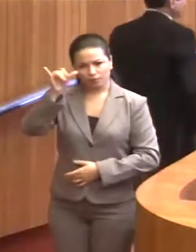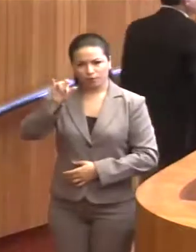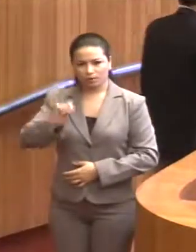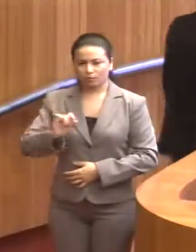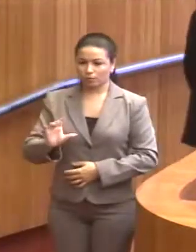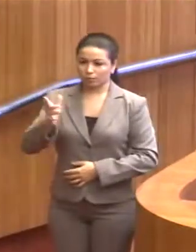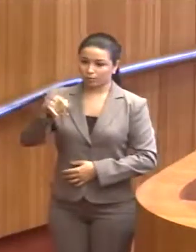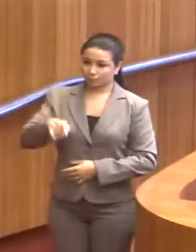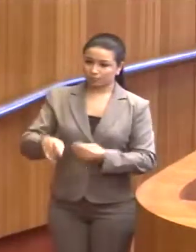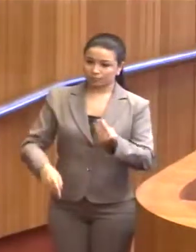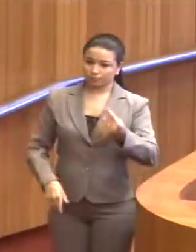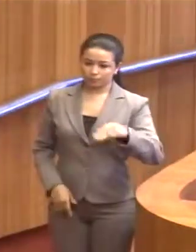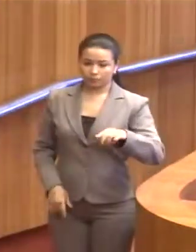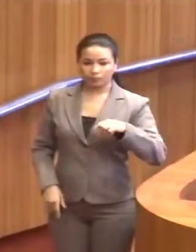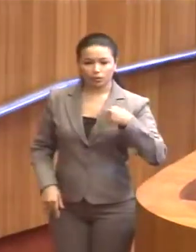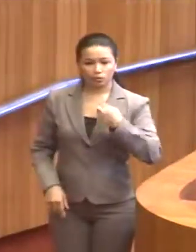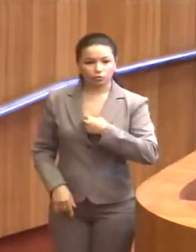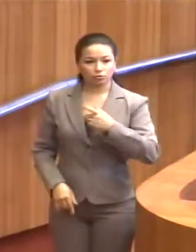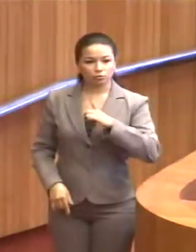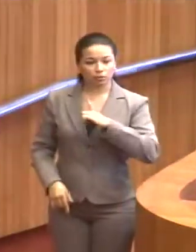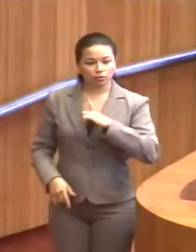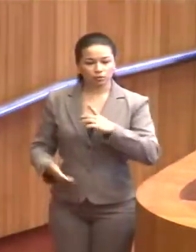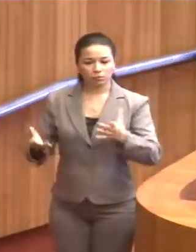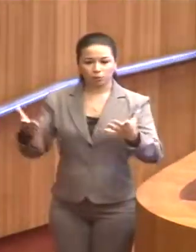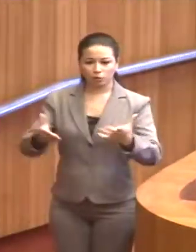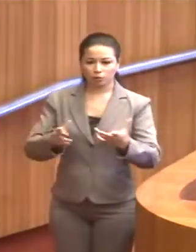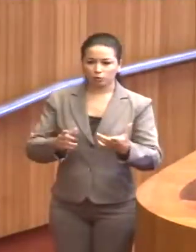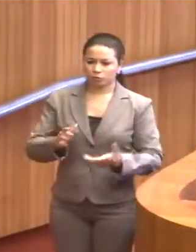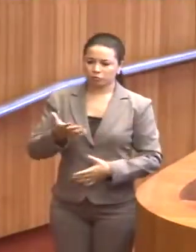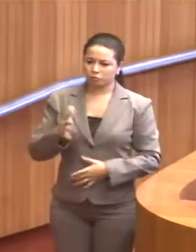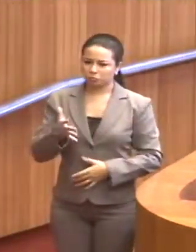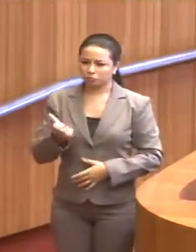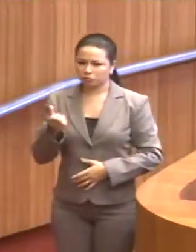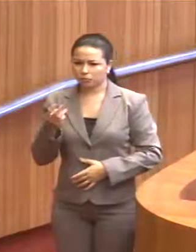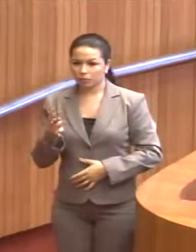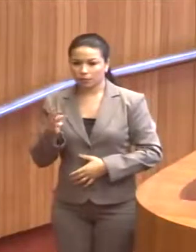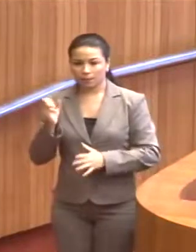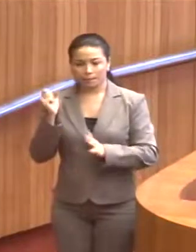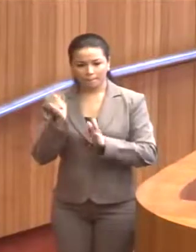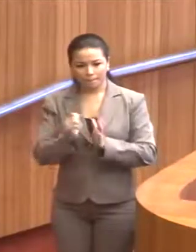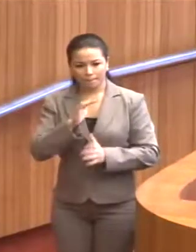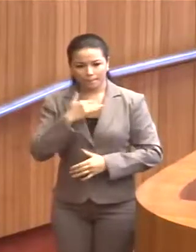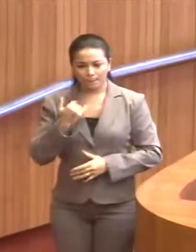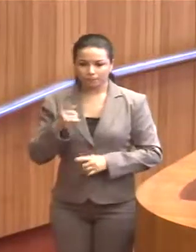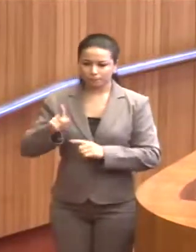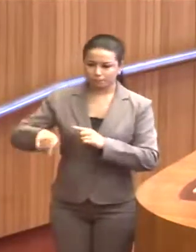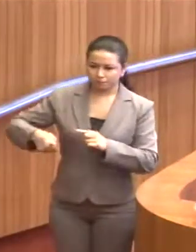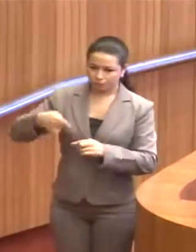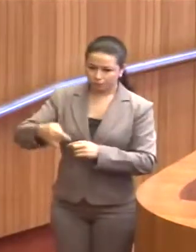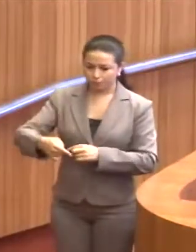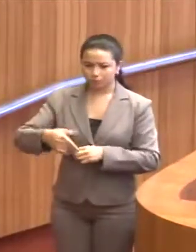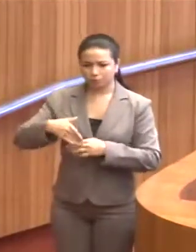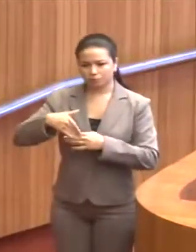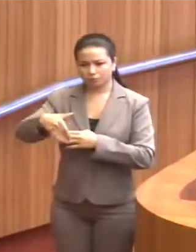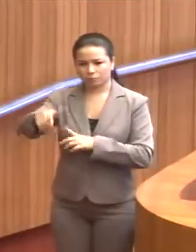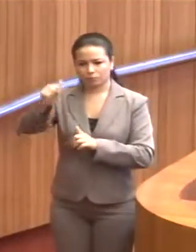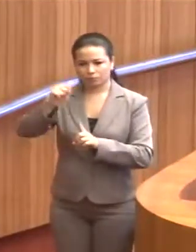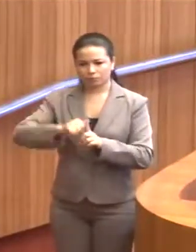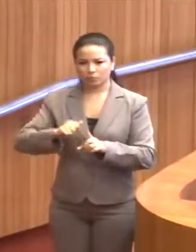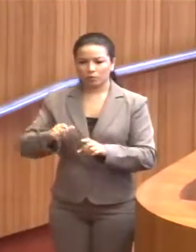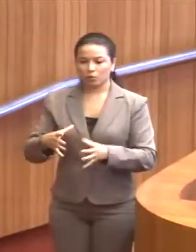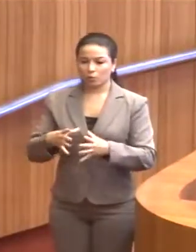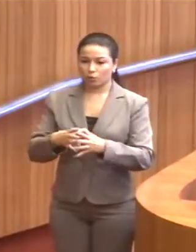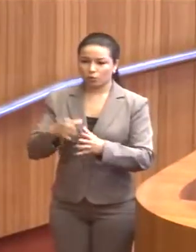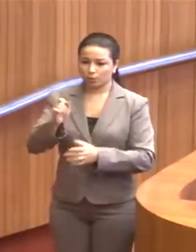acontecendo aqui no Maranhão, nós temos hoje 13 mortos ou mais do que isso. Daqui, infelizmente, em alguns meses, vem a Força